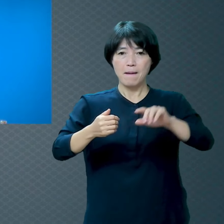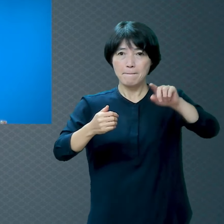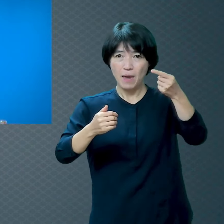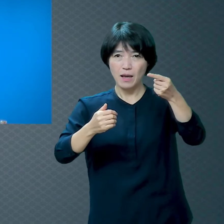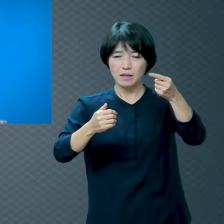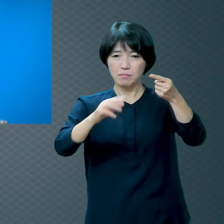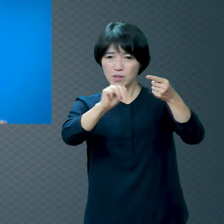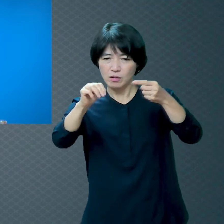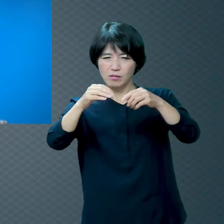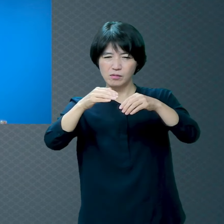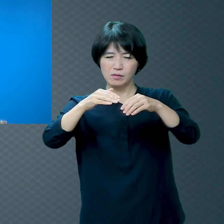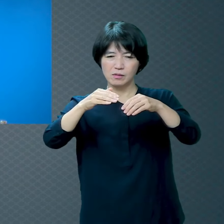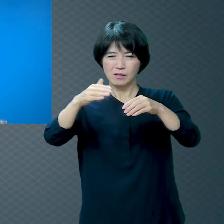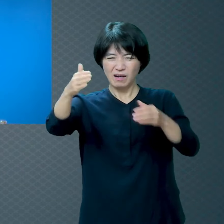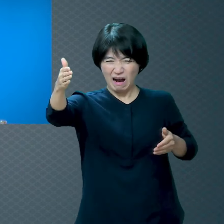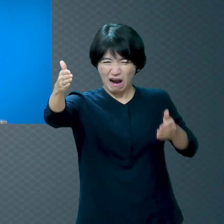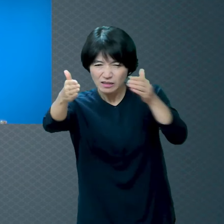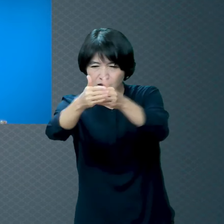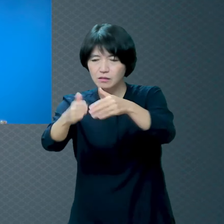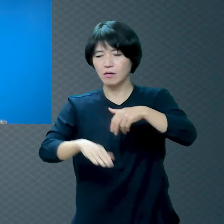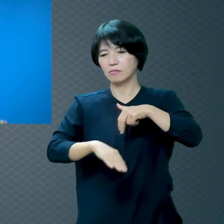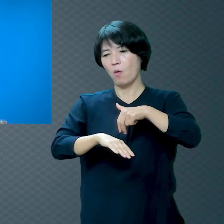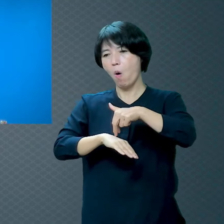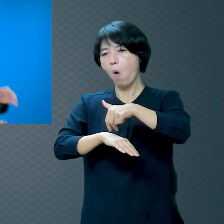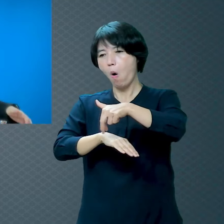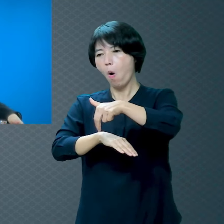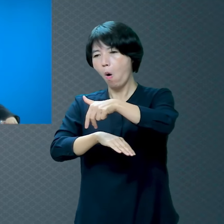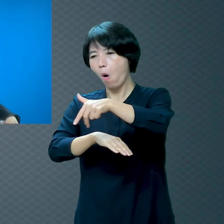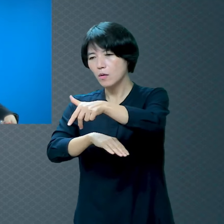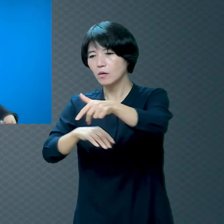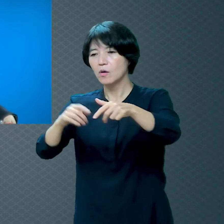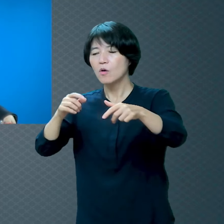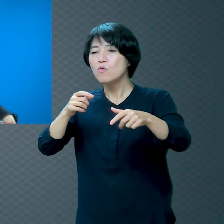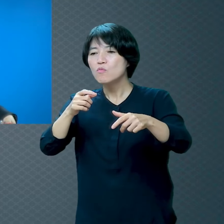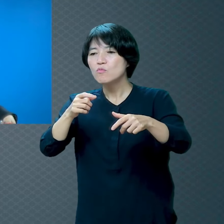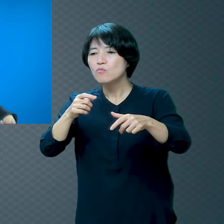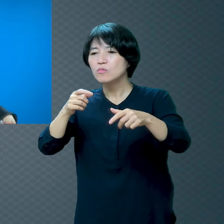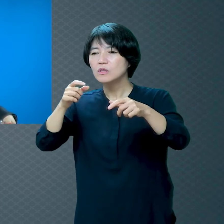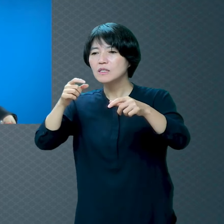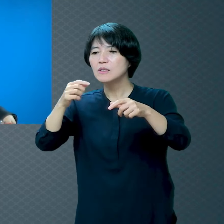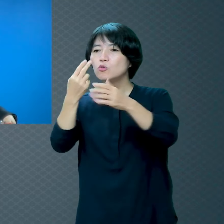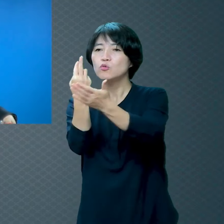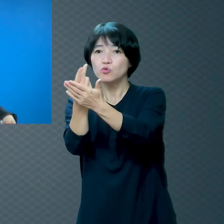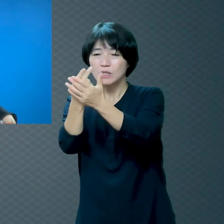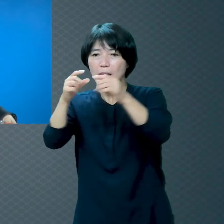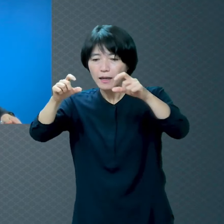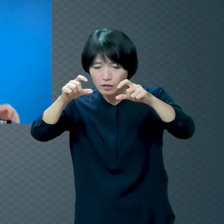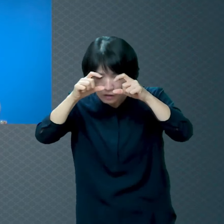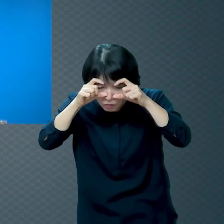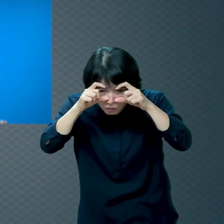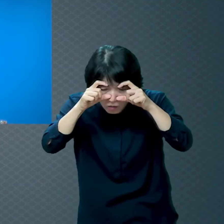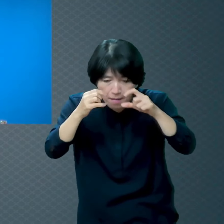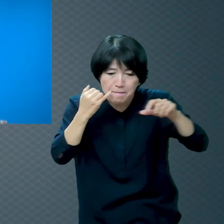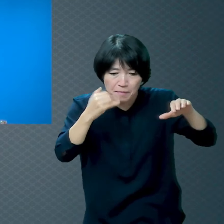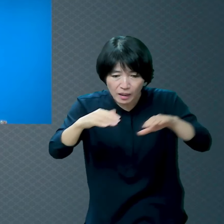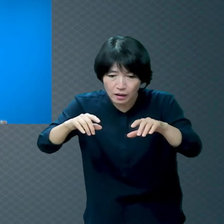끝까지 가봤어요 걸어서 그리고 물안경 끼고 속을 딱 들여다보니까요